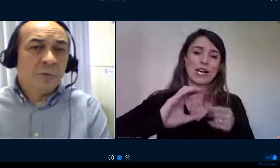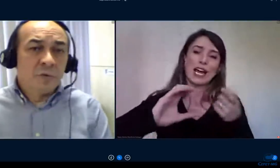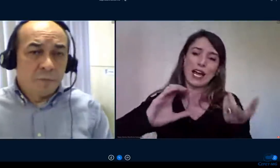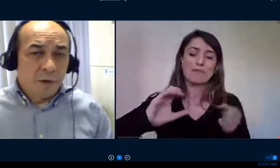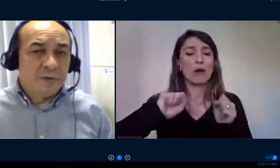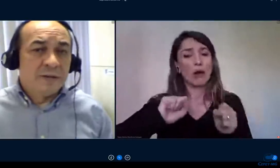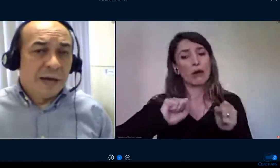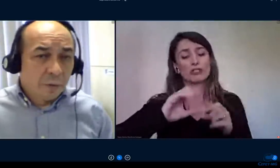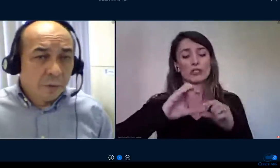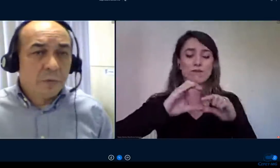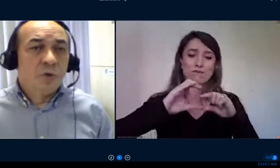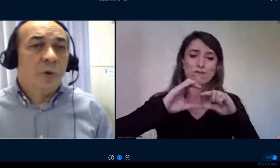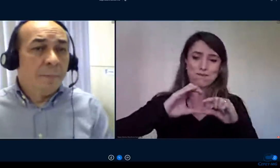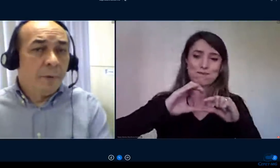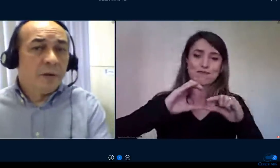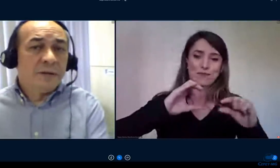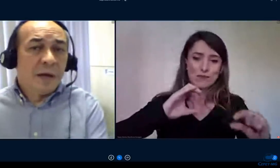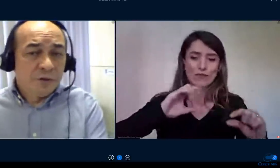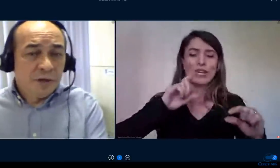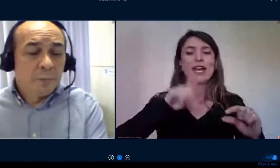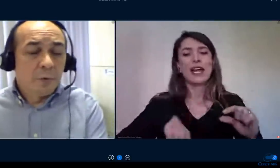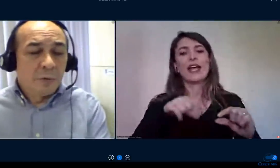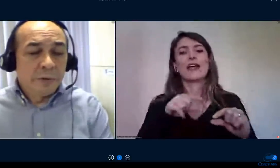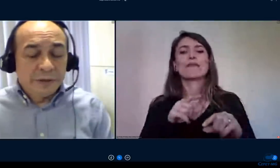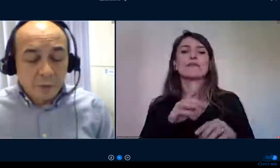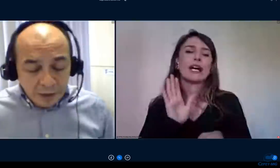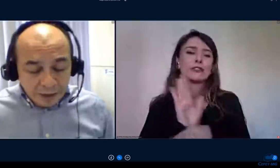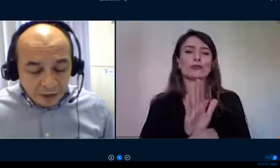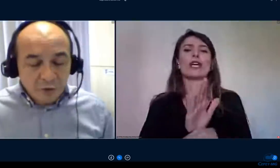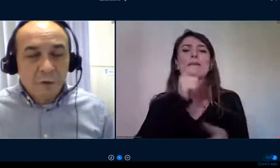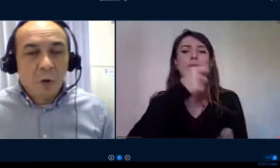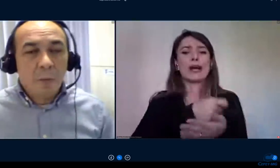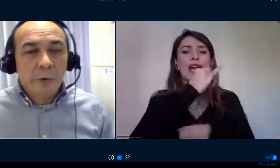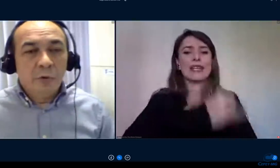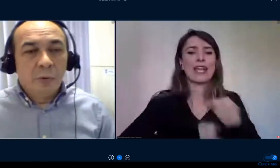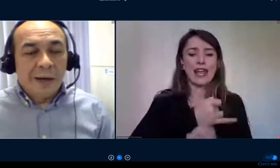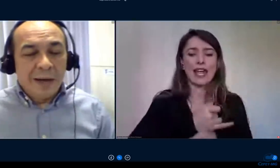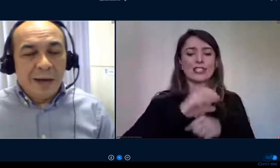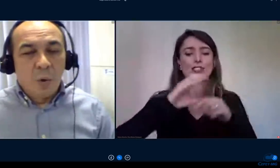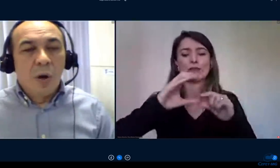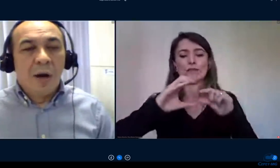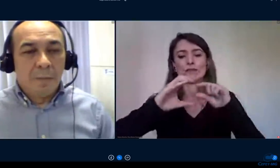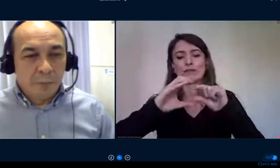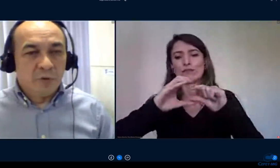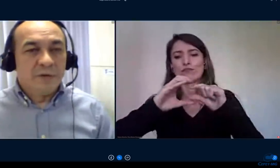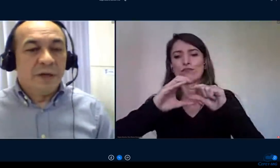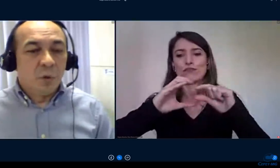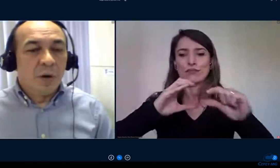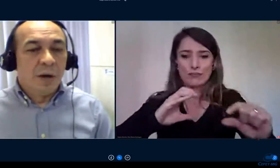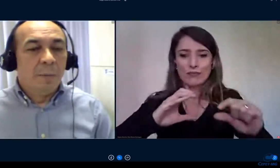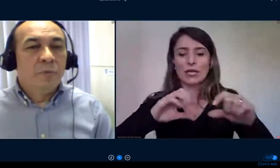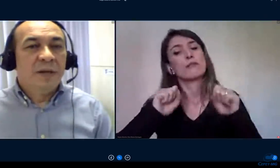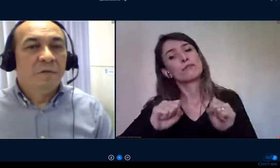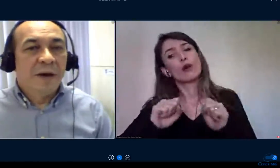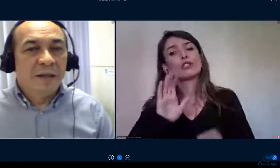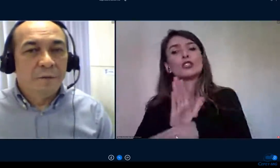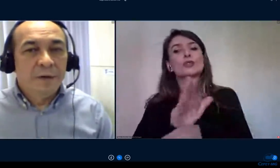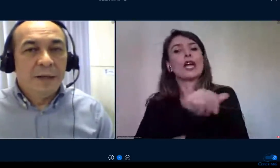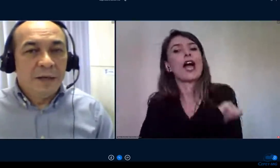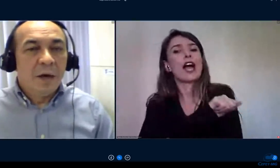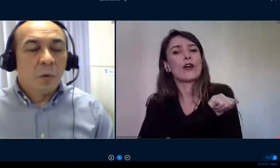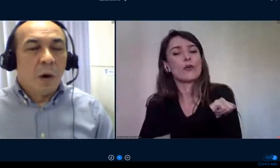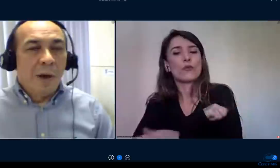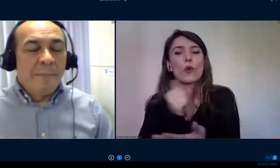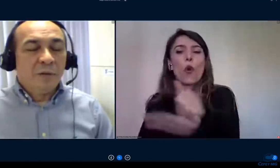equipamentos para esses alunos ou ele pode dar o dinheiro para o aluno então isso ficou muito o campus ou seja o campus ele vai